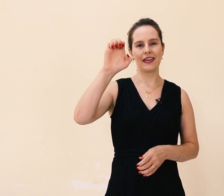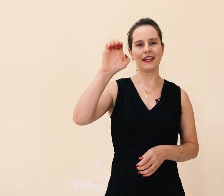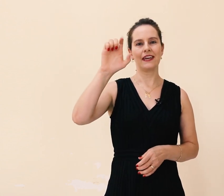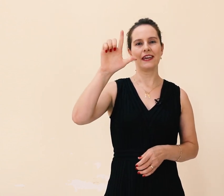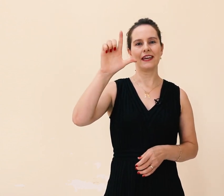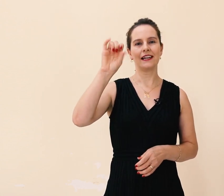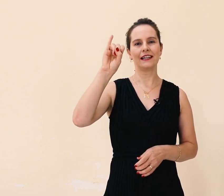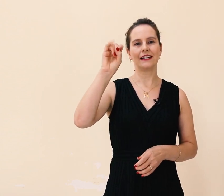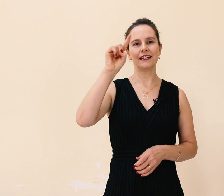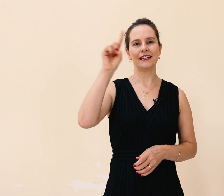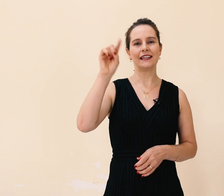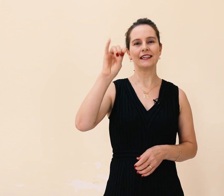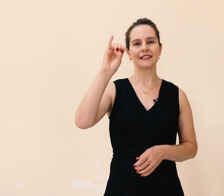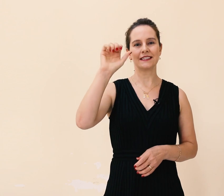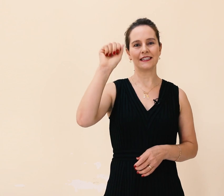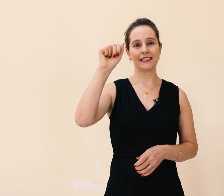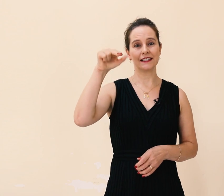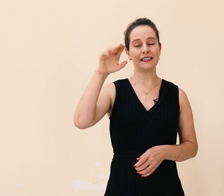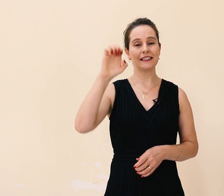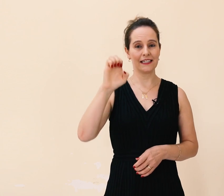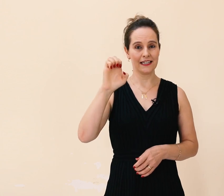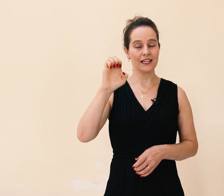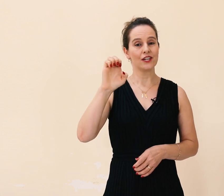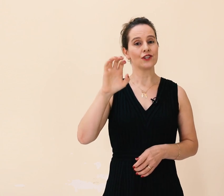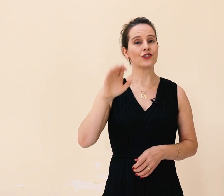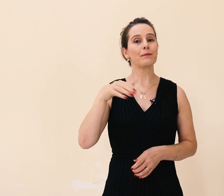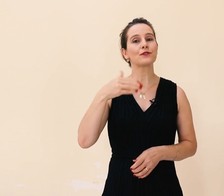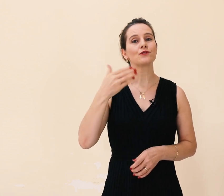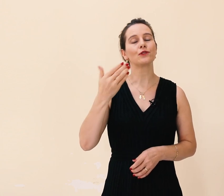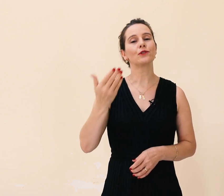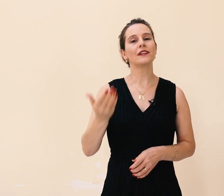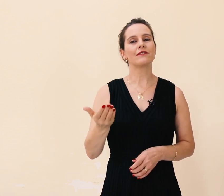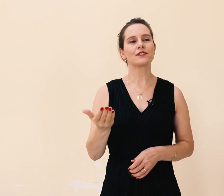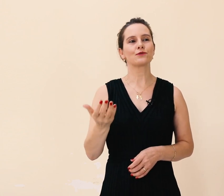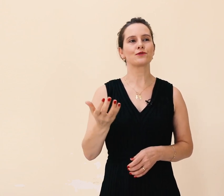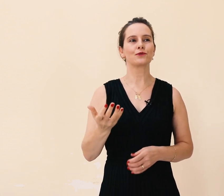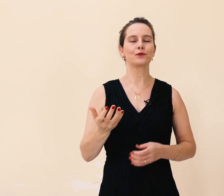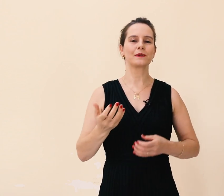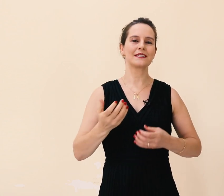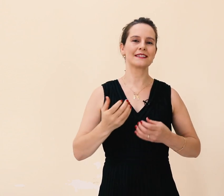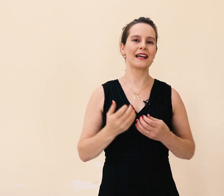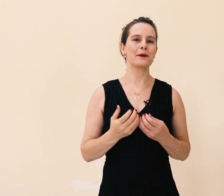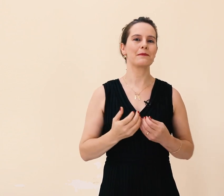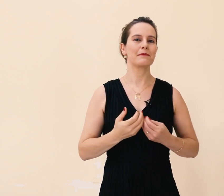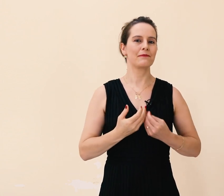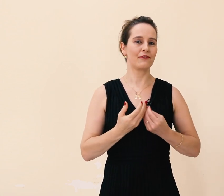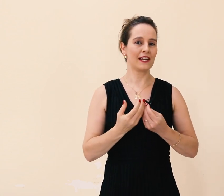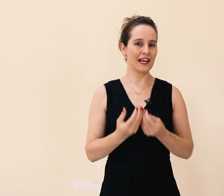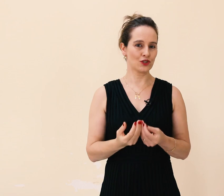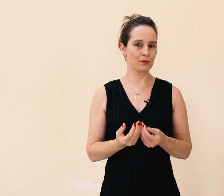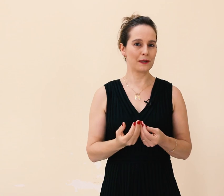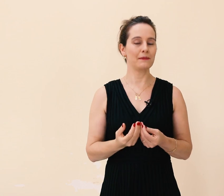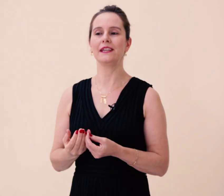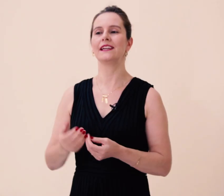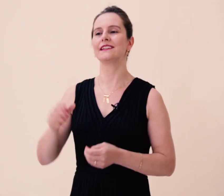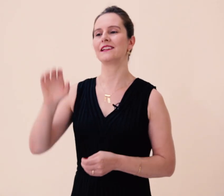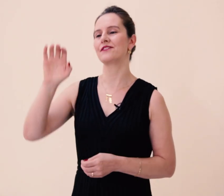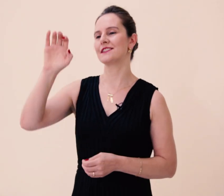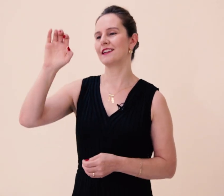Elisiane. Já pensou toda vez que o surdo precisar falar sobre mim, ele tem que fazer